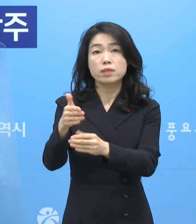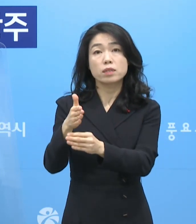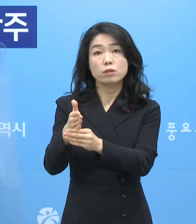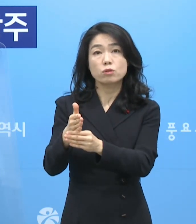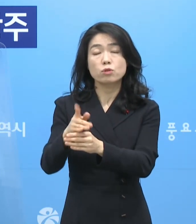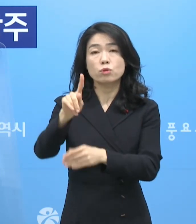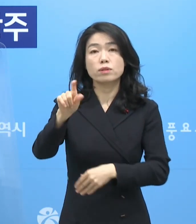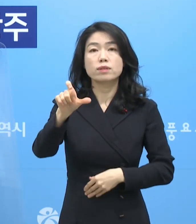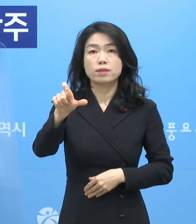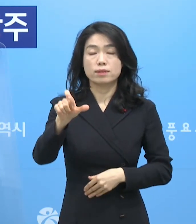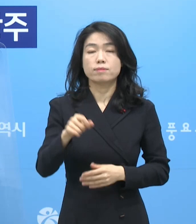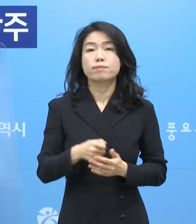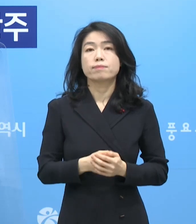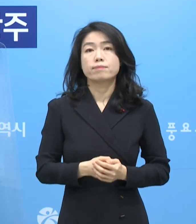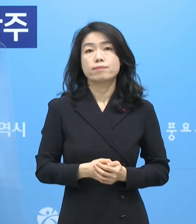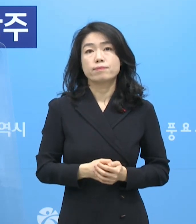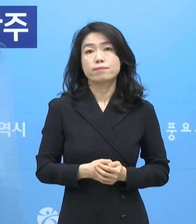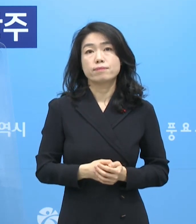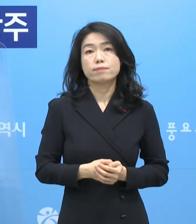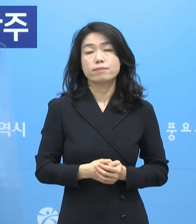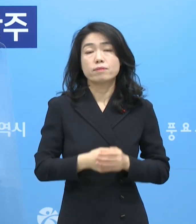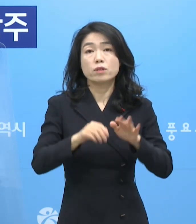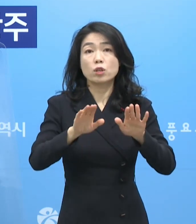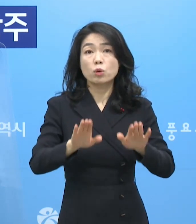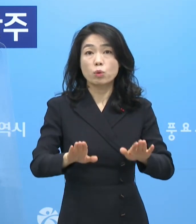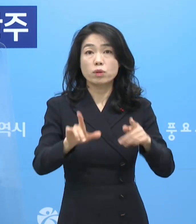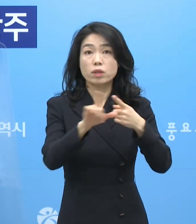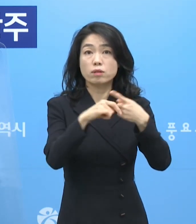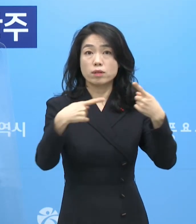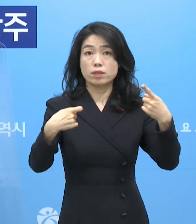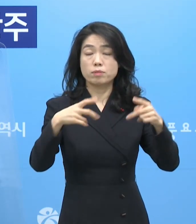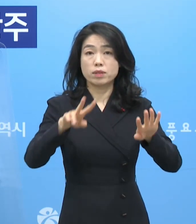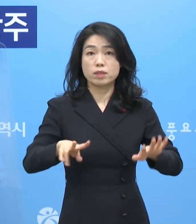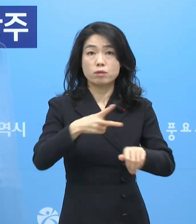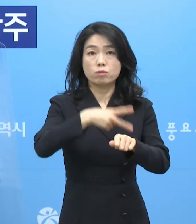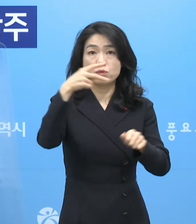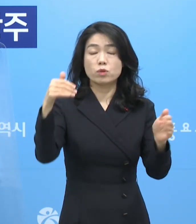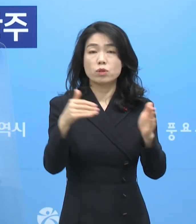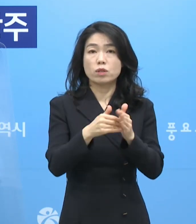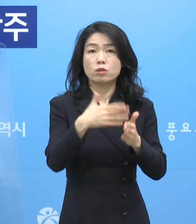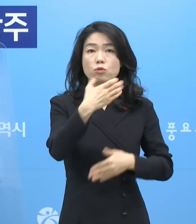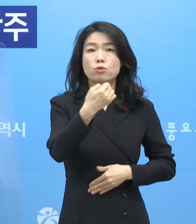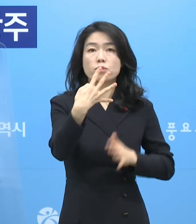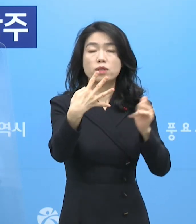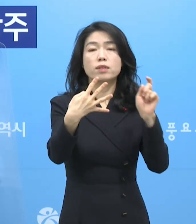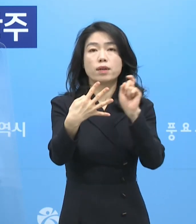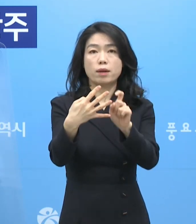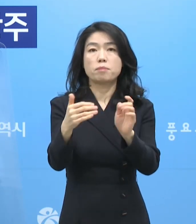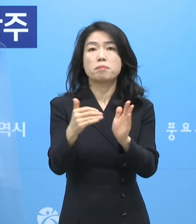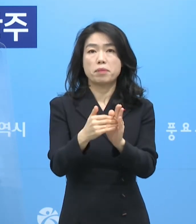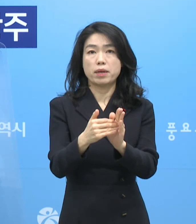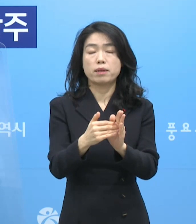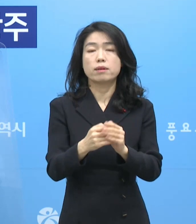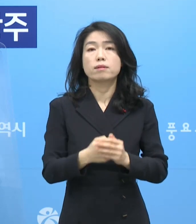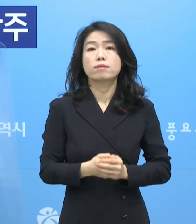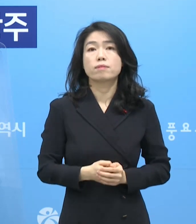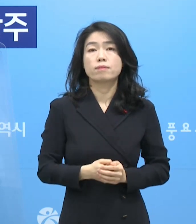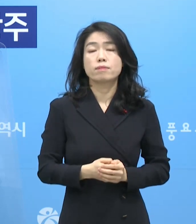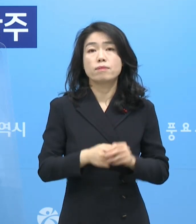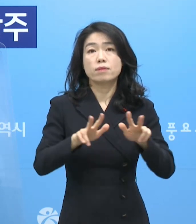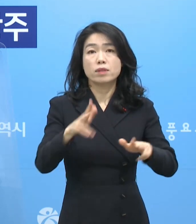분은 15명입니다. 오늘 1월 11일은 현재까지 94명이 확진 판정을 받았으며